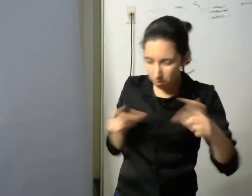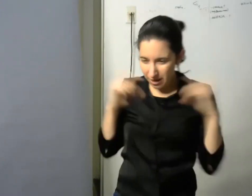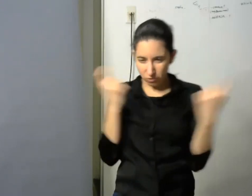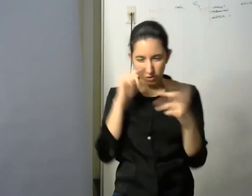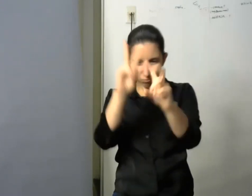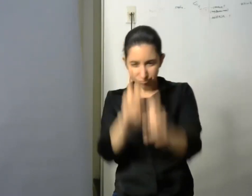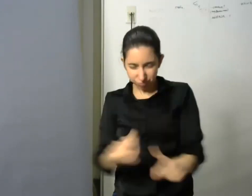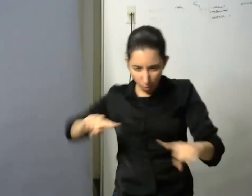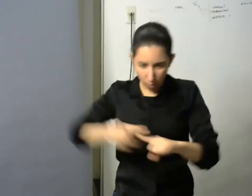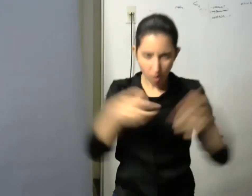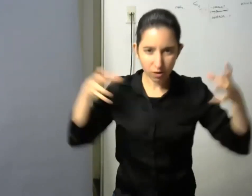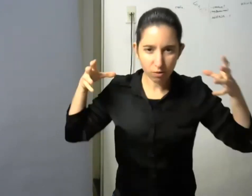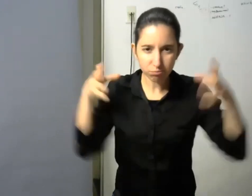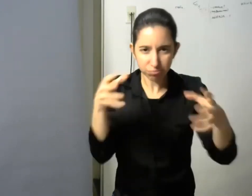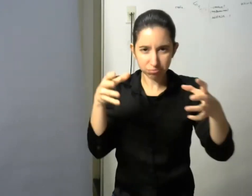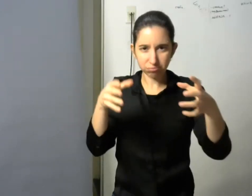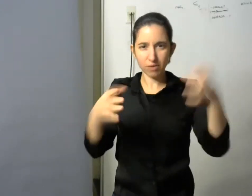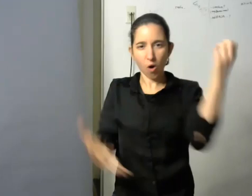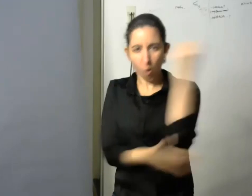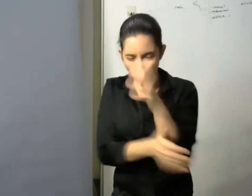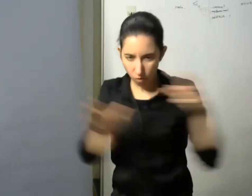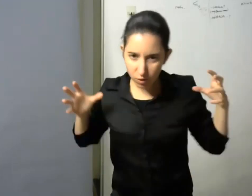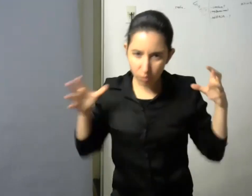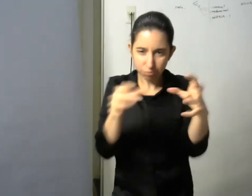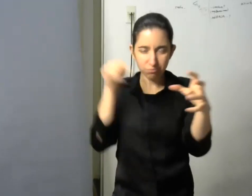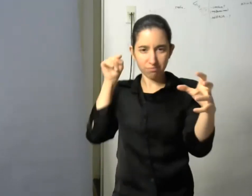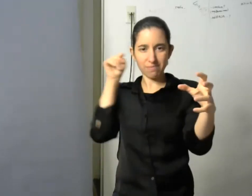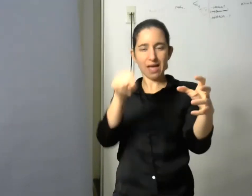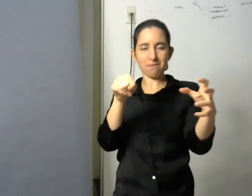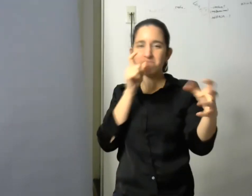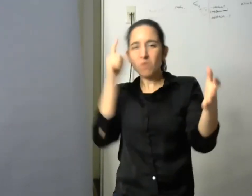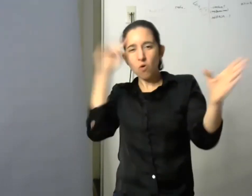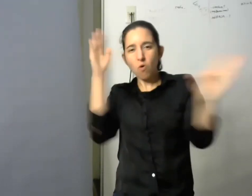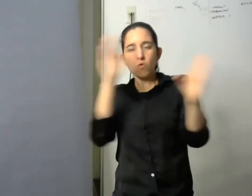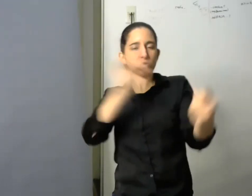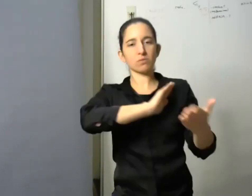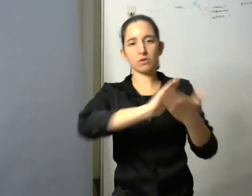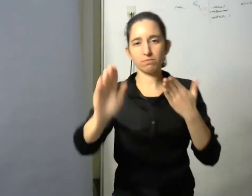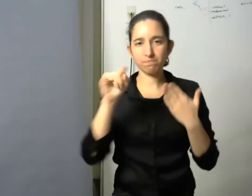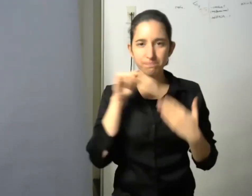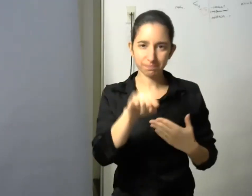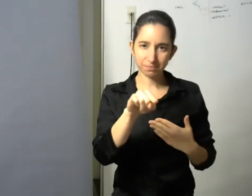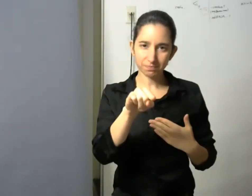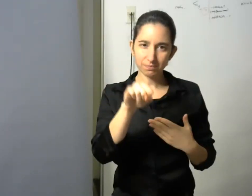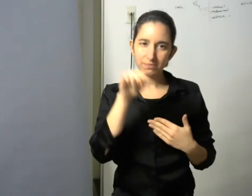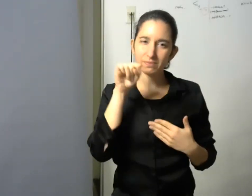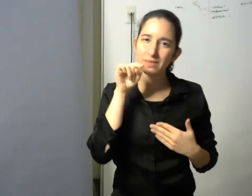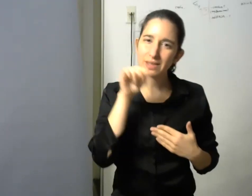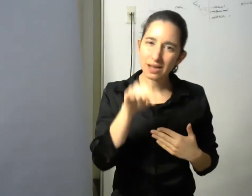mucho más económico donde en realidad lo distinto lo asemejante